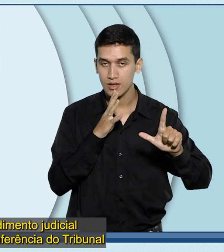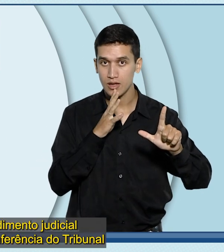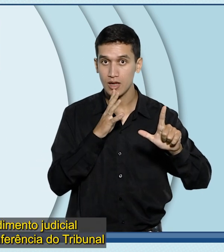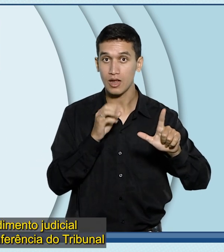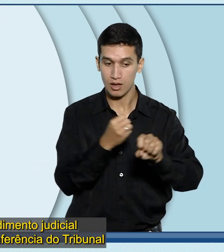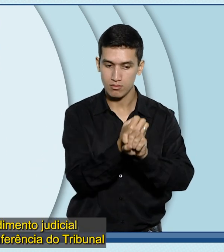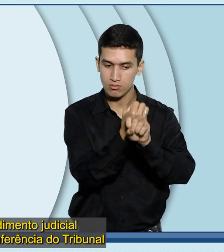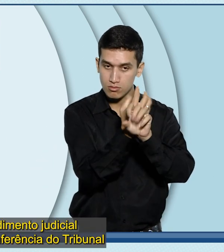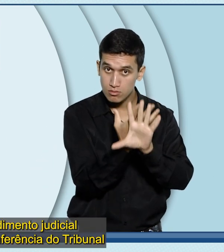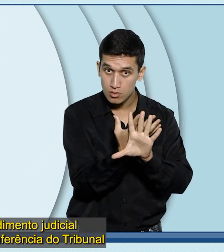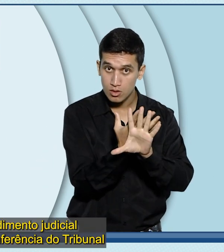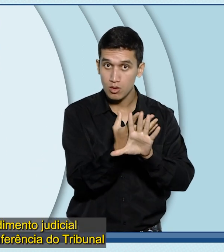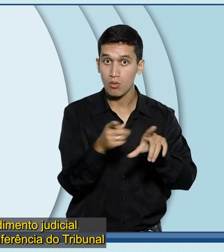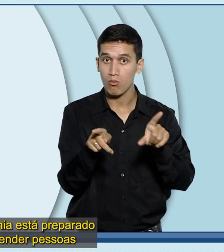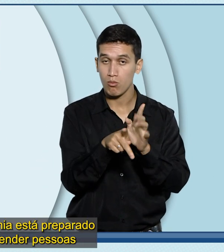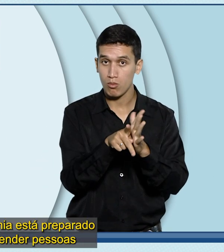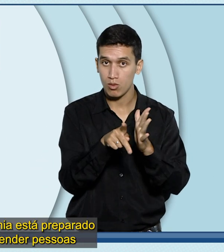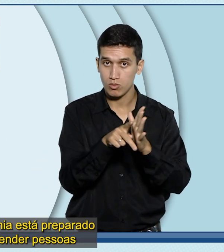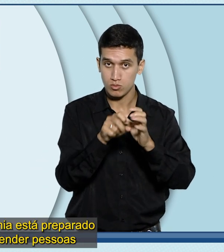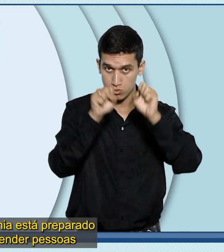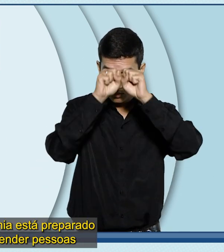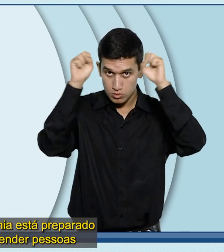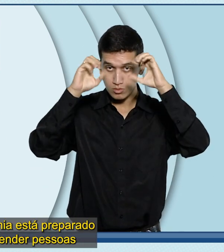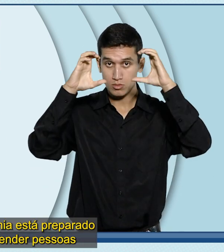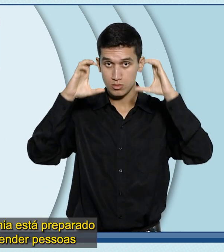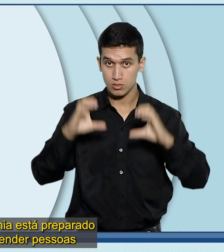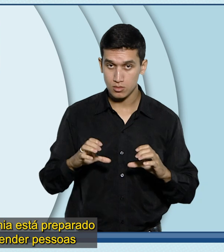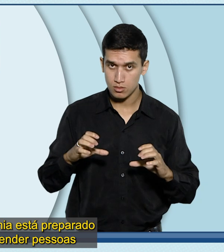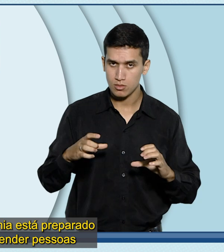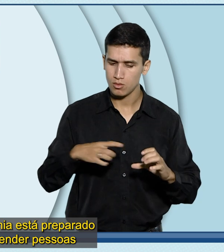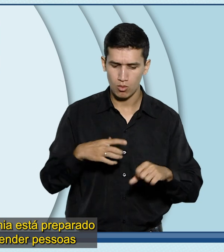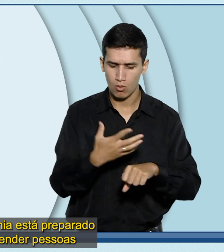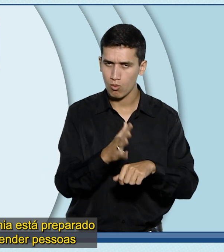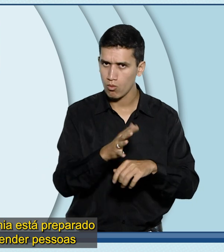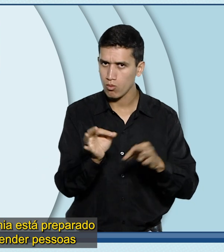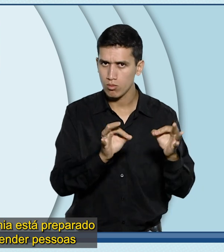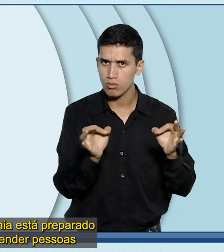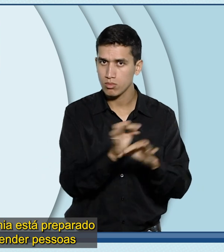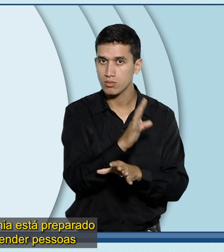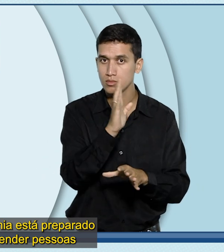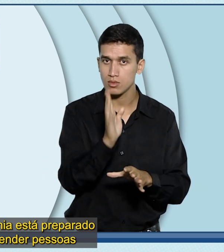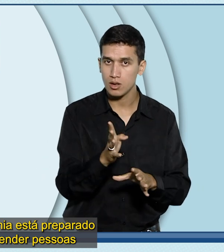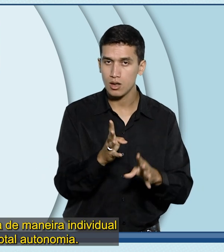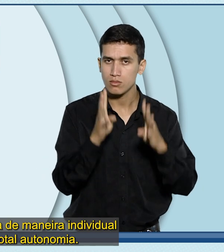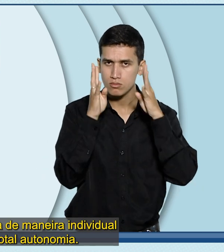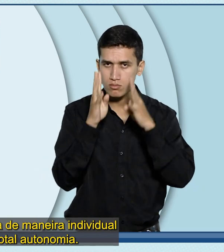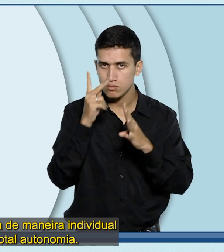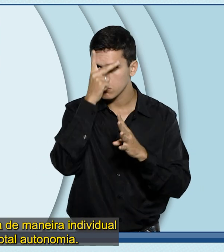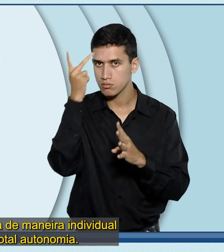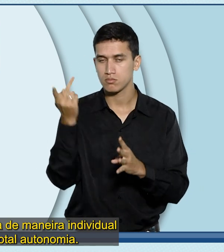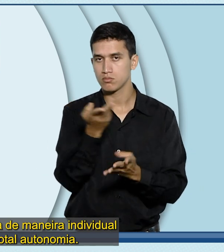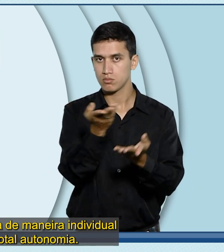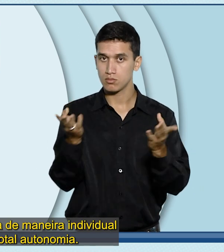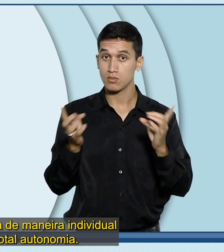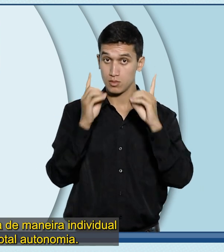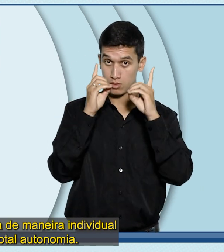videoconferência do Tribunal da Cidadania está preparado para atender pessoas com deficiência de maneira